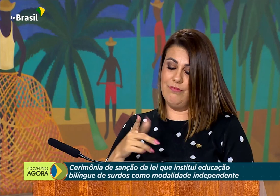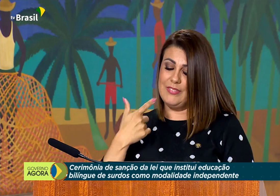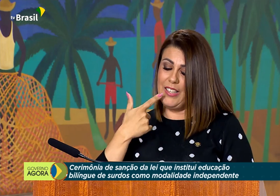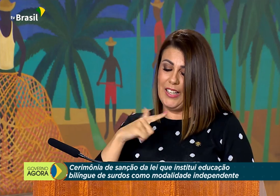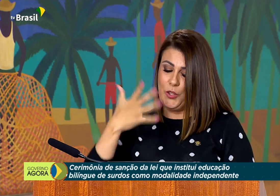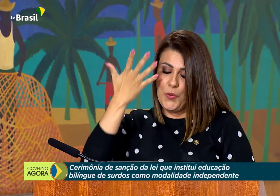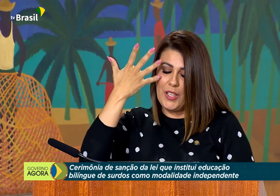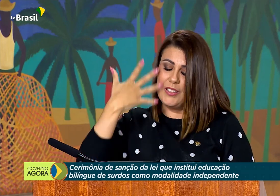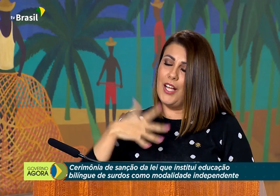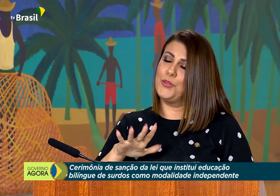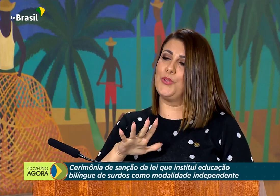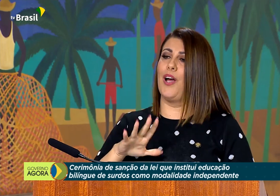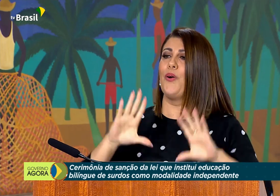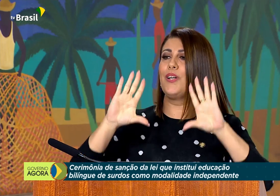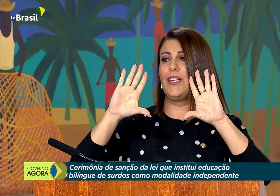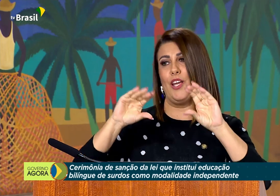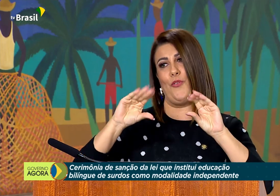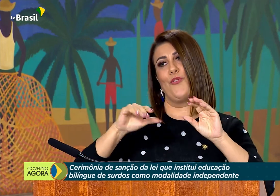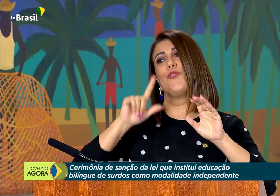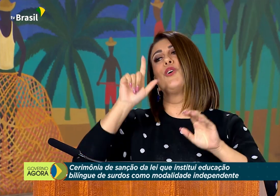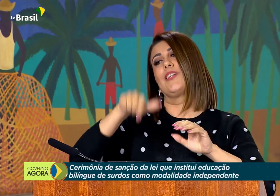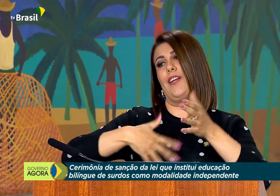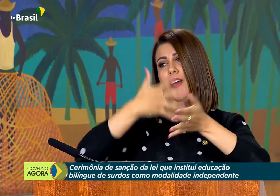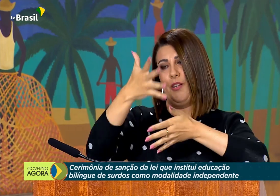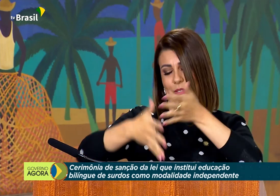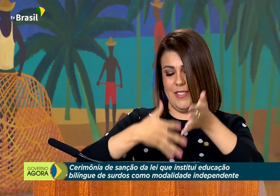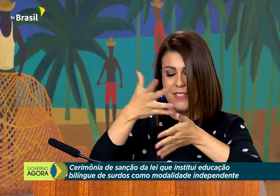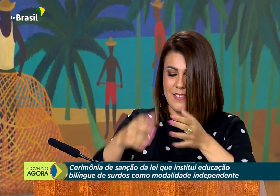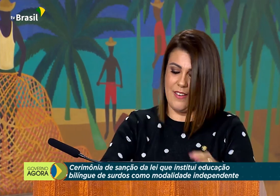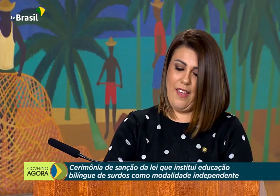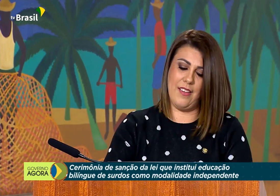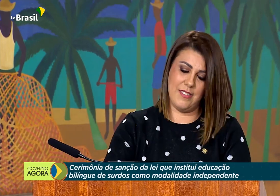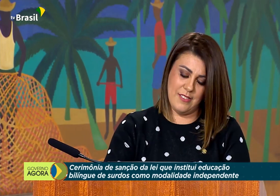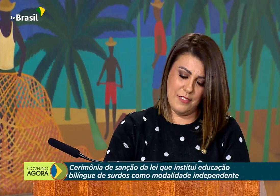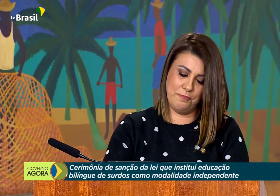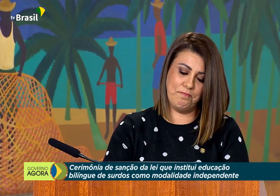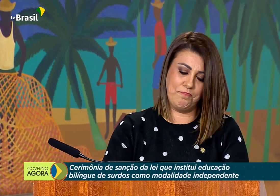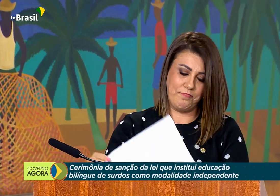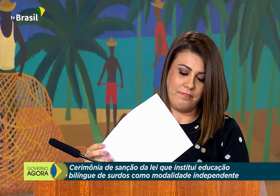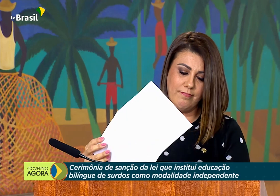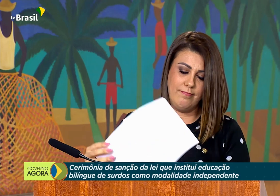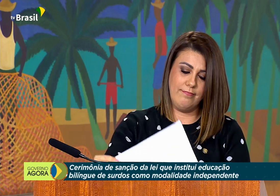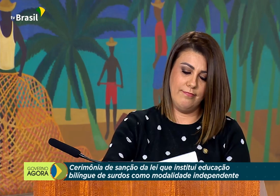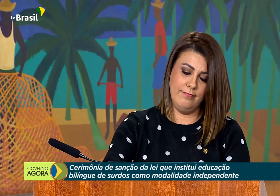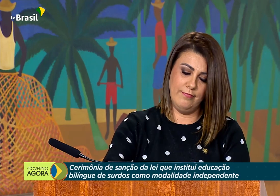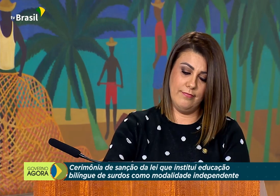linguística de uma língua que lhe é confortável e natural, Libras.